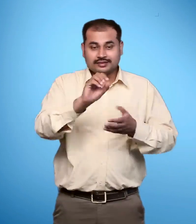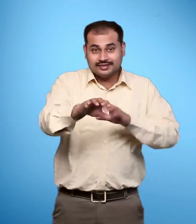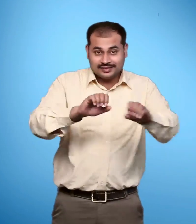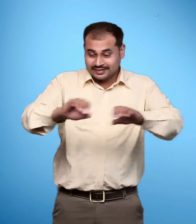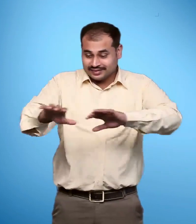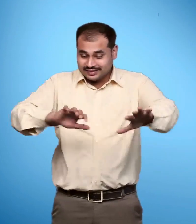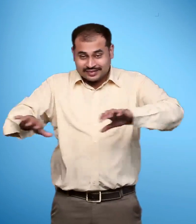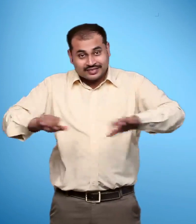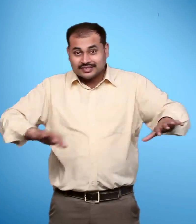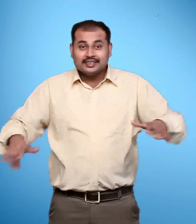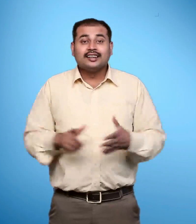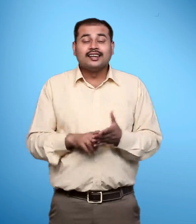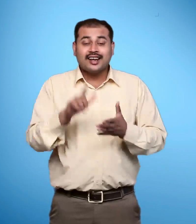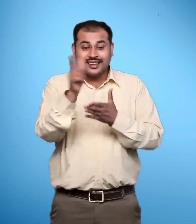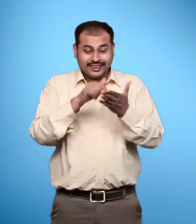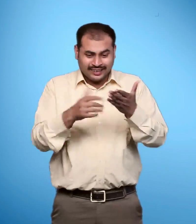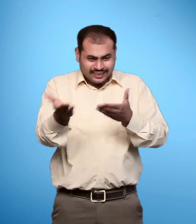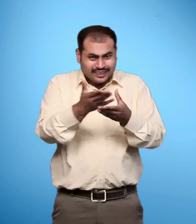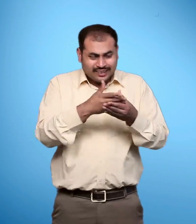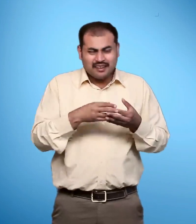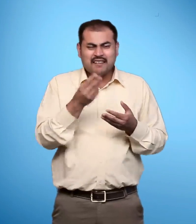और पत्र जल्दी बांटे जा सकते हैं